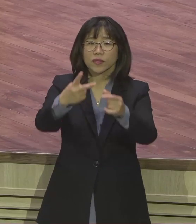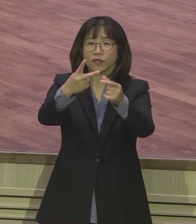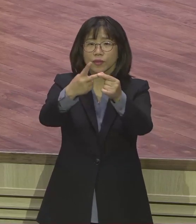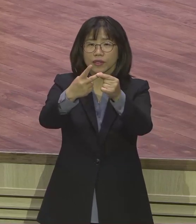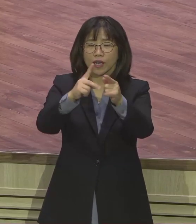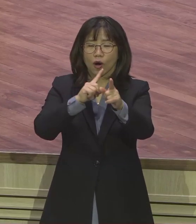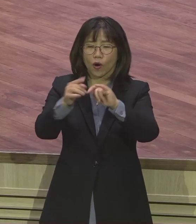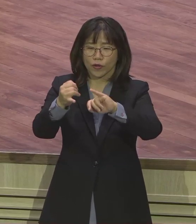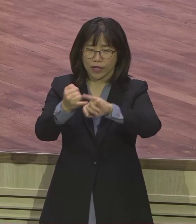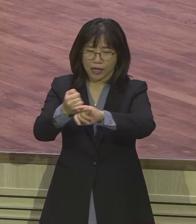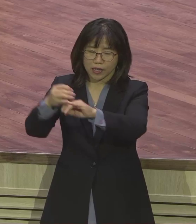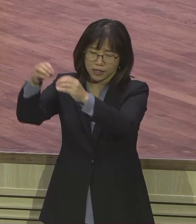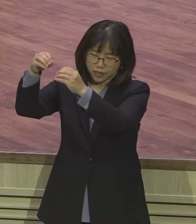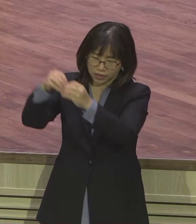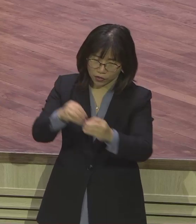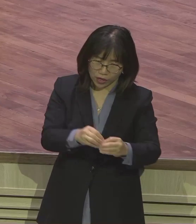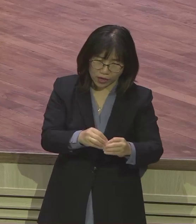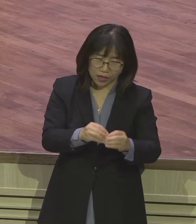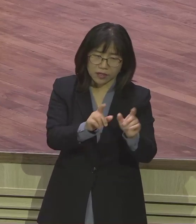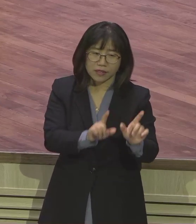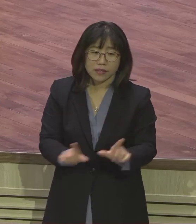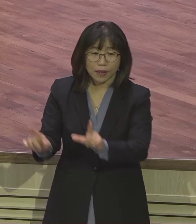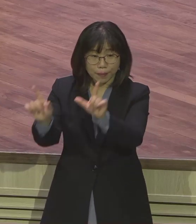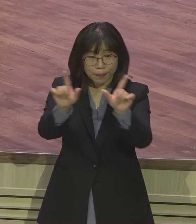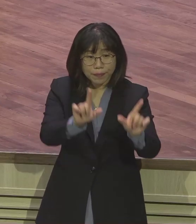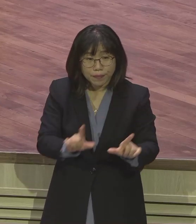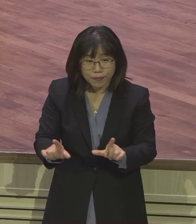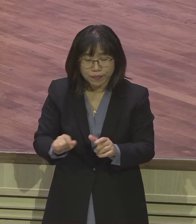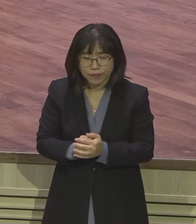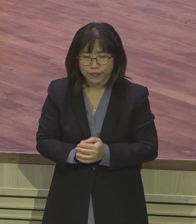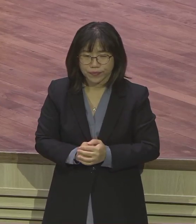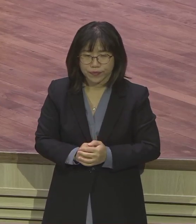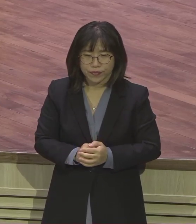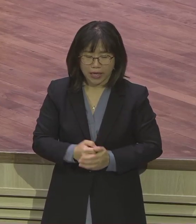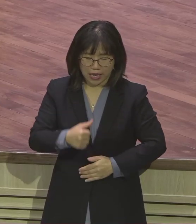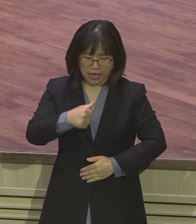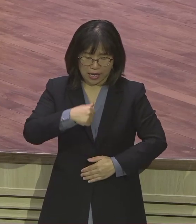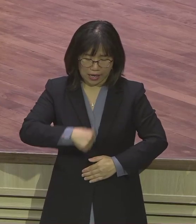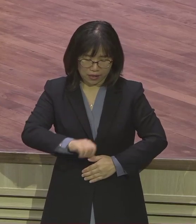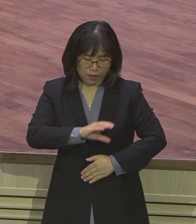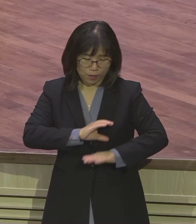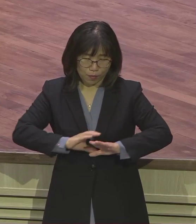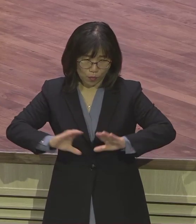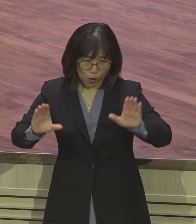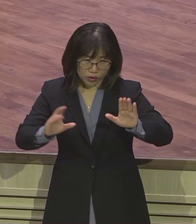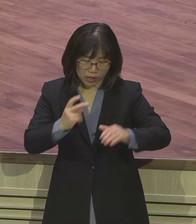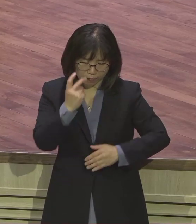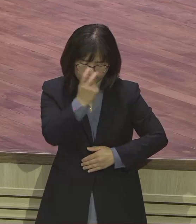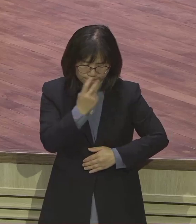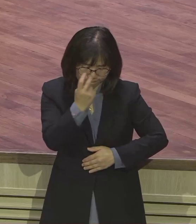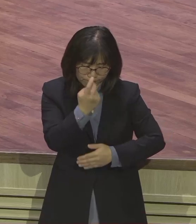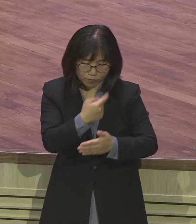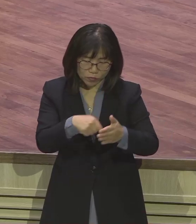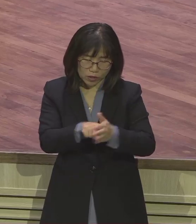보면 모세의 부모가 모세를 살리기 위해서 최선을 다하는 모습을 볼 수 있는데 모세가 태어날 당시에는